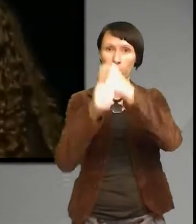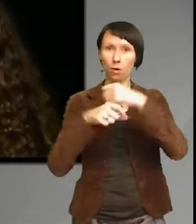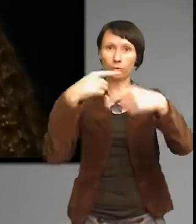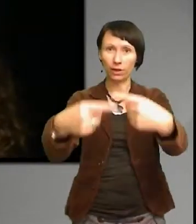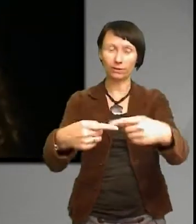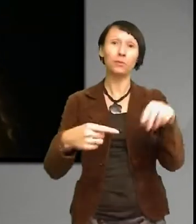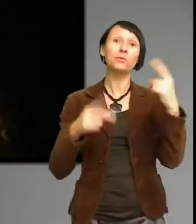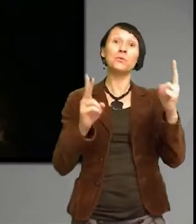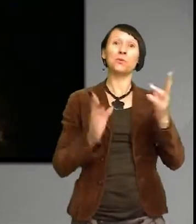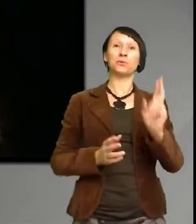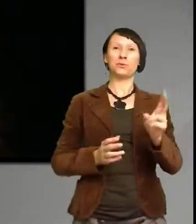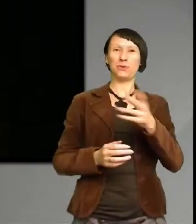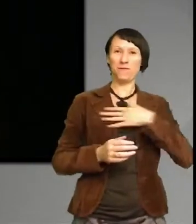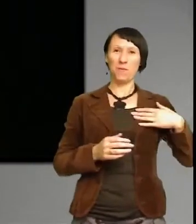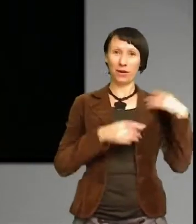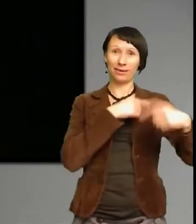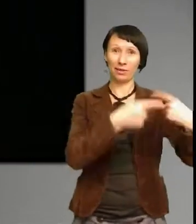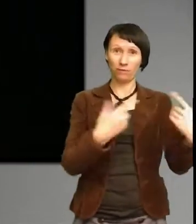Den konferensen, den brukar kallas Rio plus 20